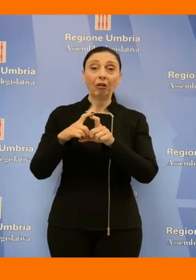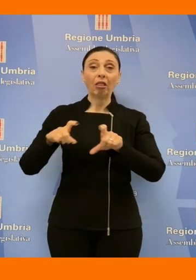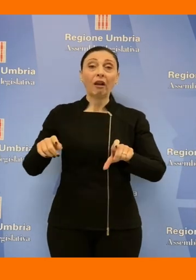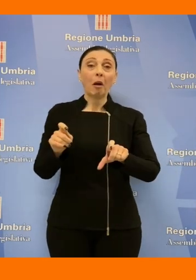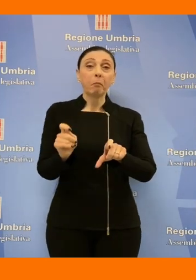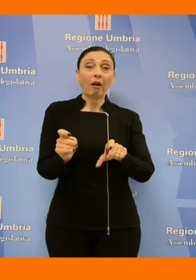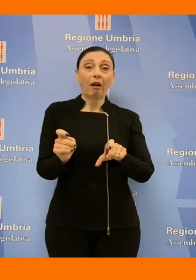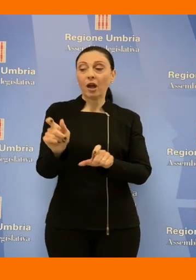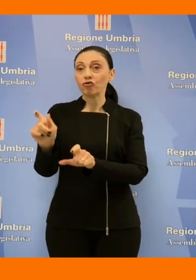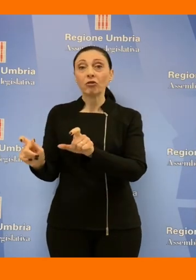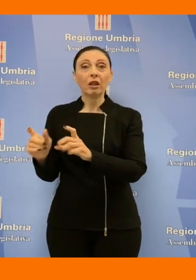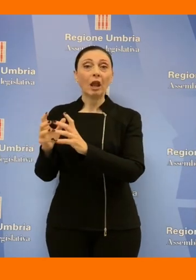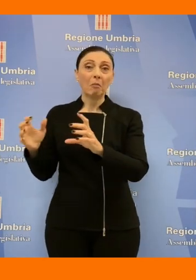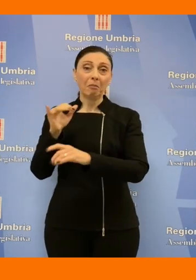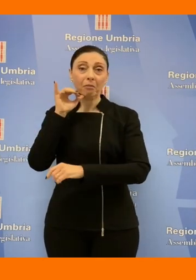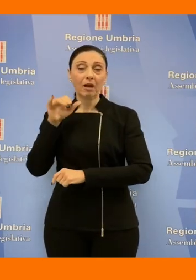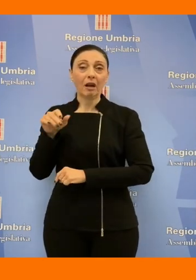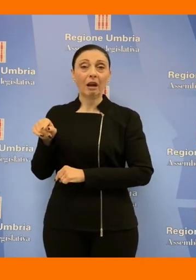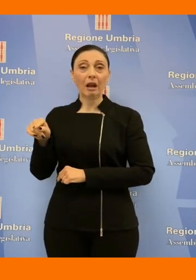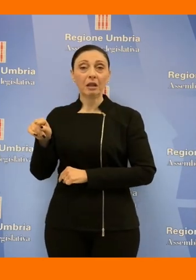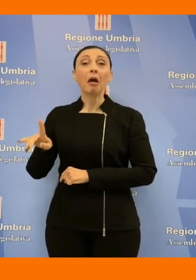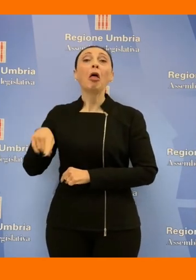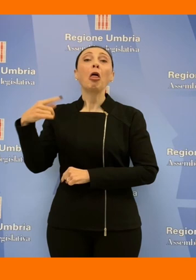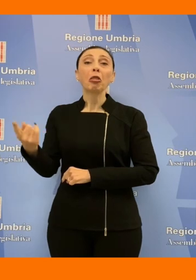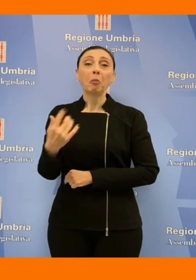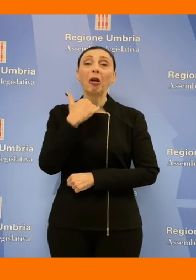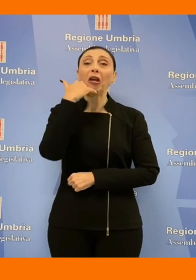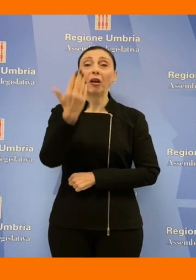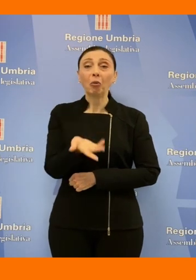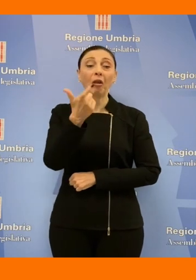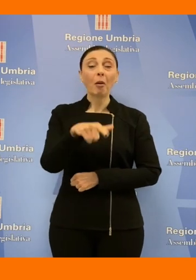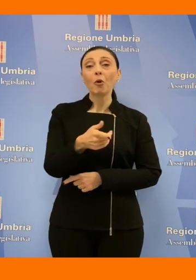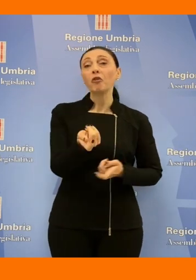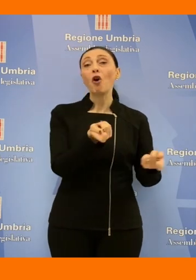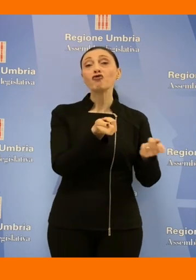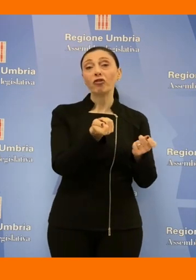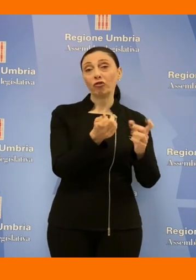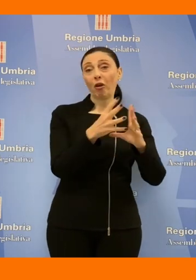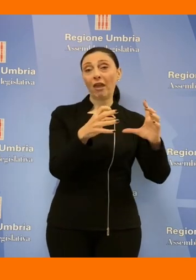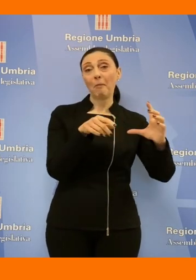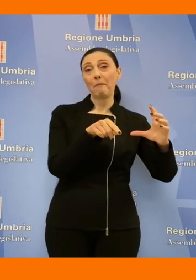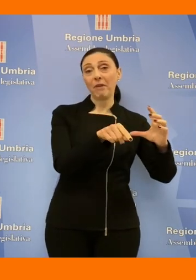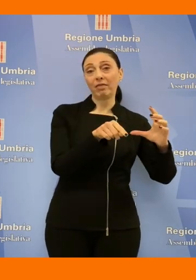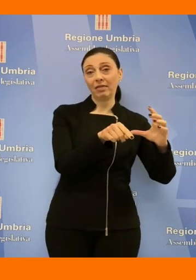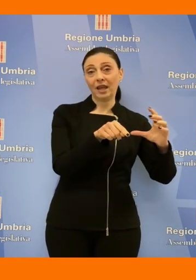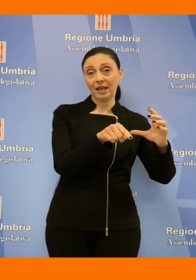da cittadini imprese molto alte che poi veniva varificato dalla gestione impiantistica e poi ovviamente della